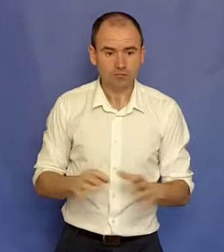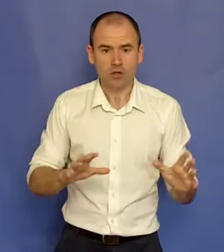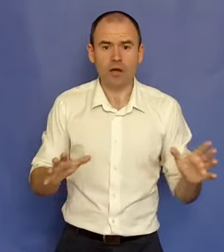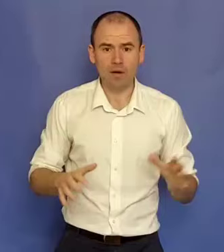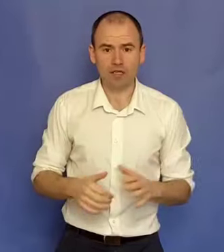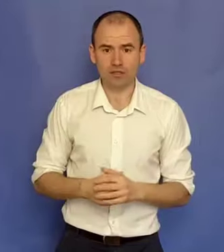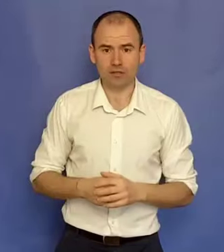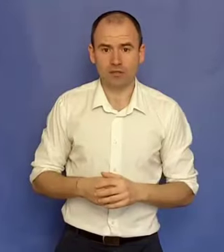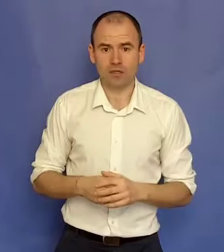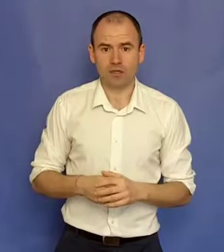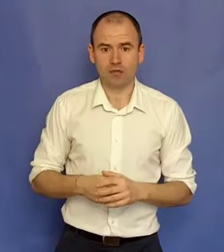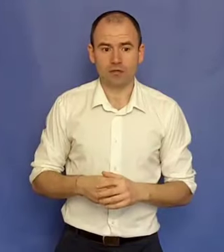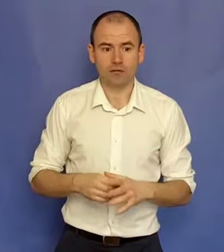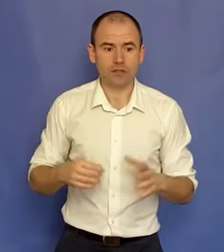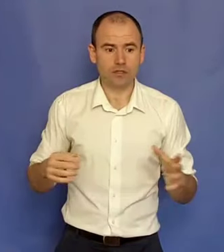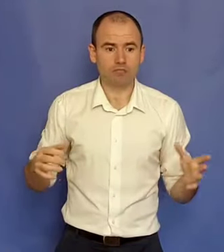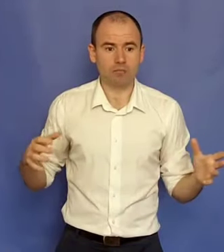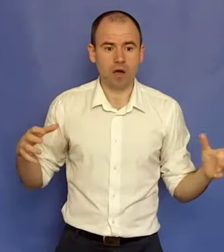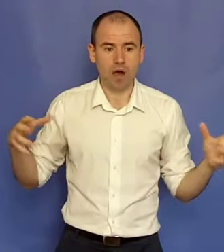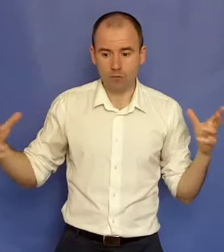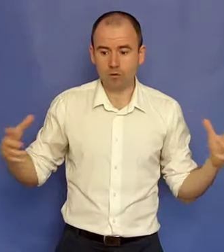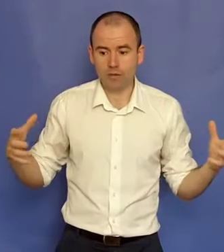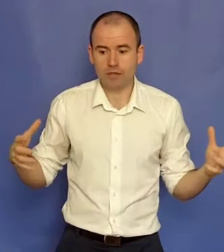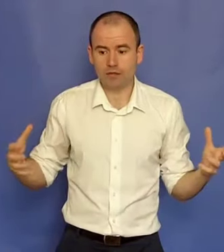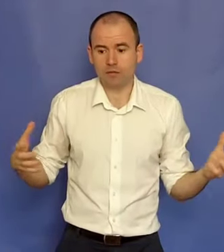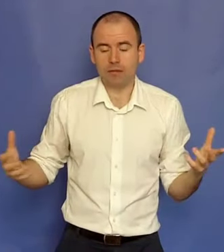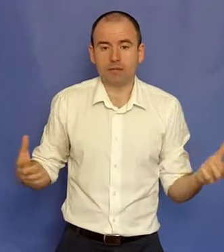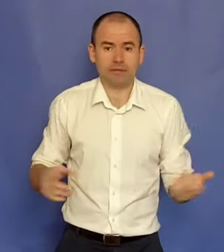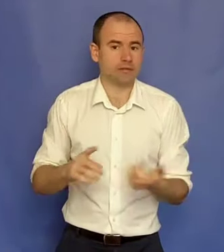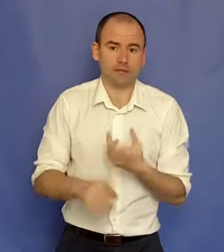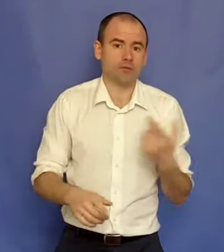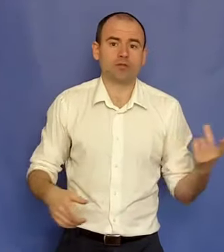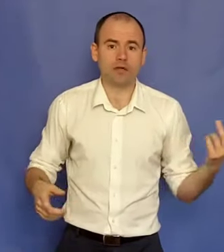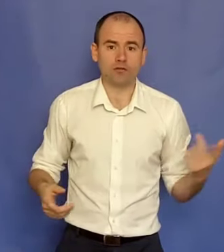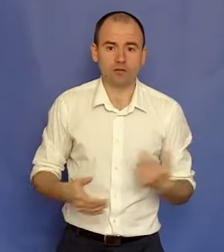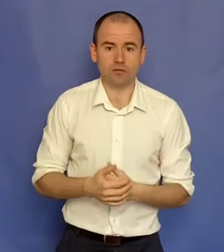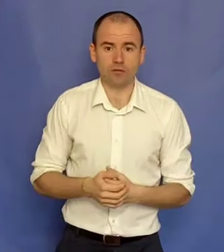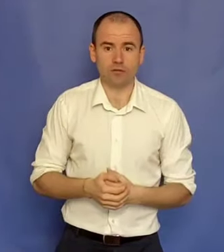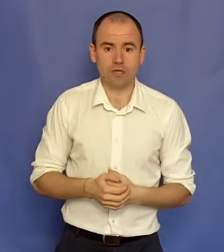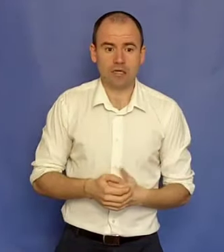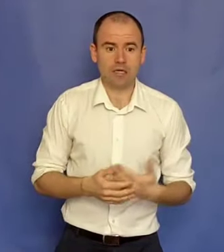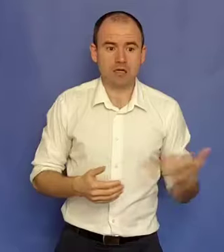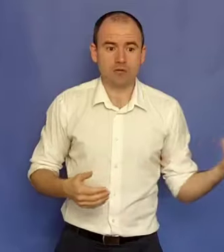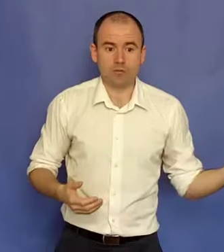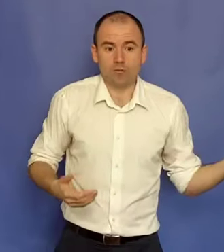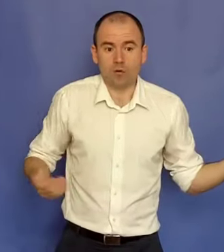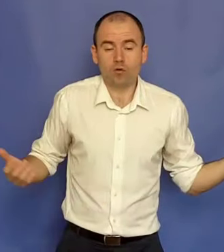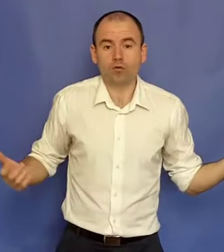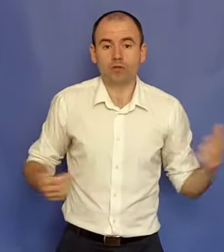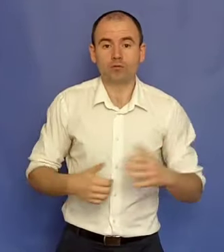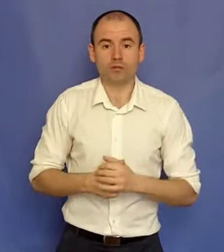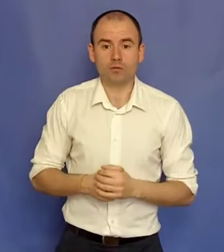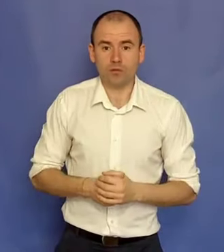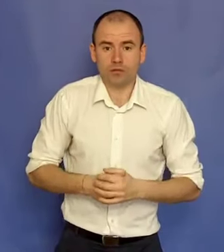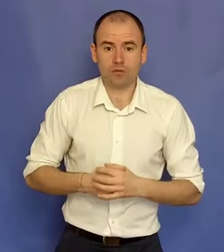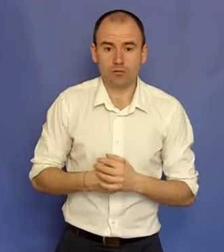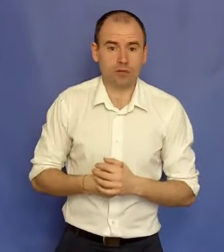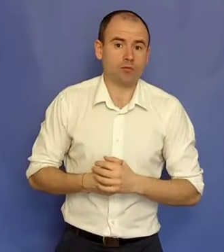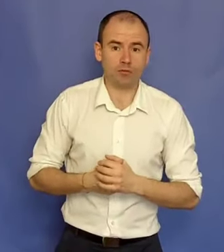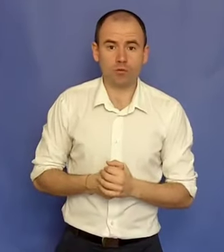n-am angajați. Da? Deși am domenii, departament de distribuție a cărților, de exemplu. Acolo lucrez cu Sârbu, prietenul meu cel mai bun din